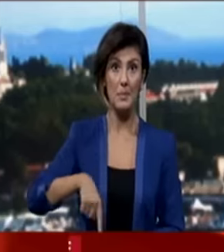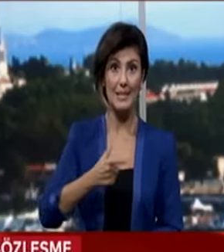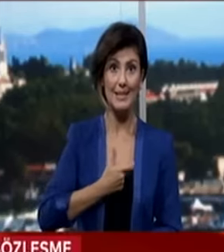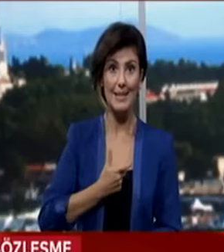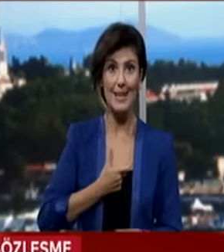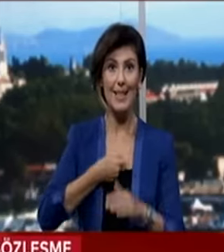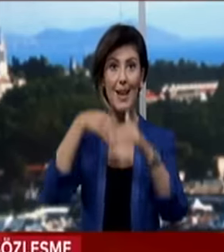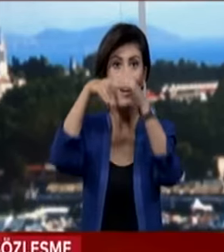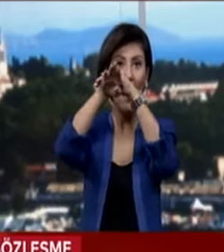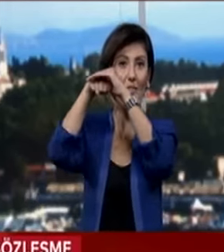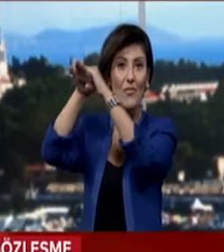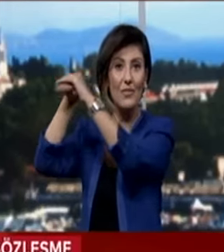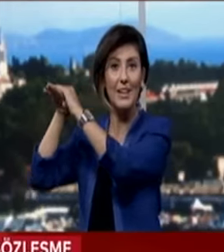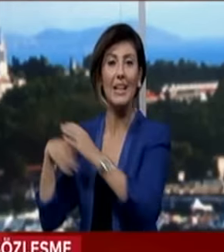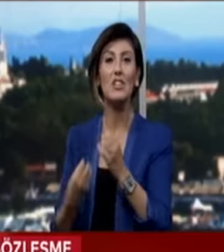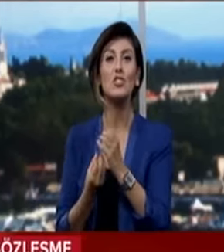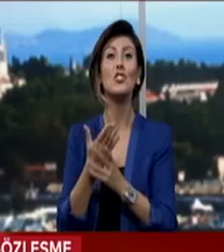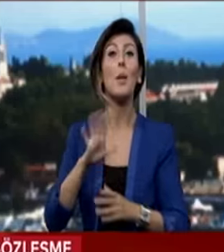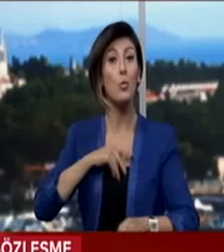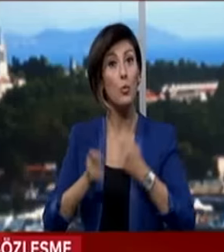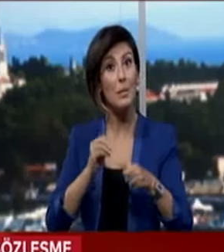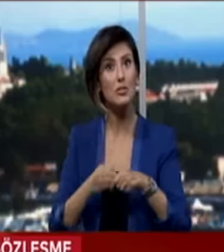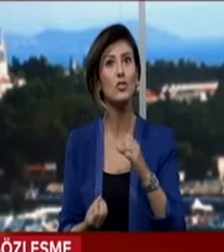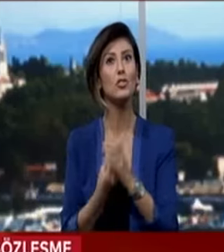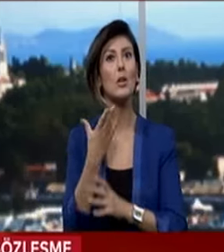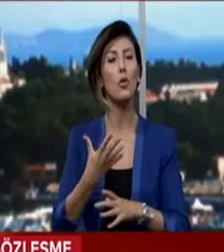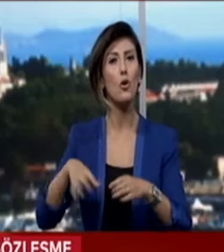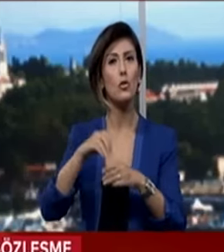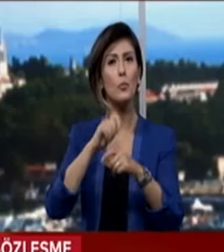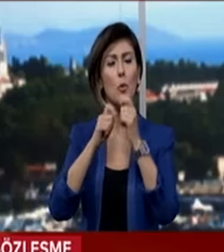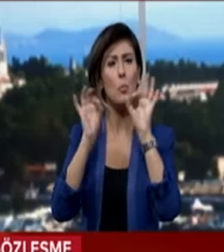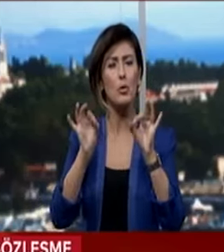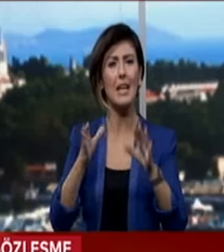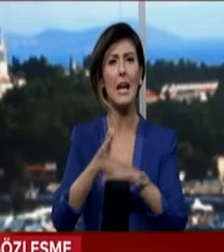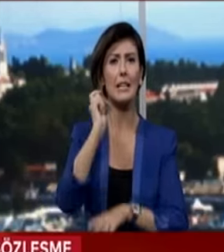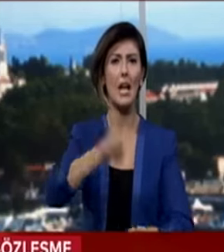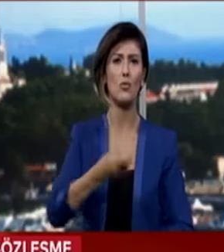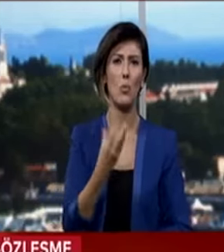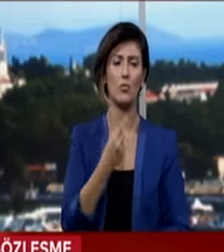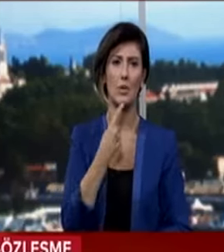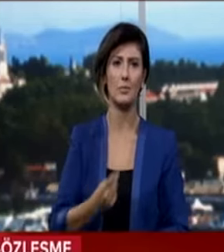rafta dursun diye çıkarmıyoruz. Uygulamak için çıkarıyoruz. Ve bu toplu sözleşmeler mutlaka gerçekleştirecek.